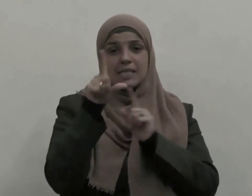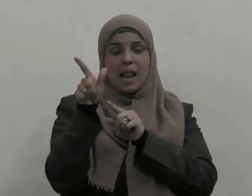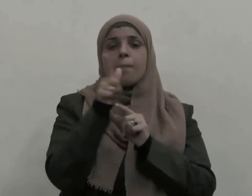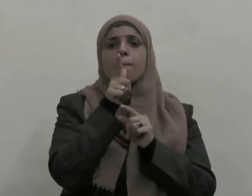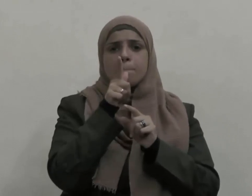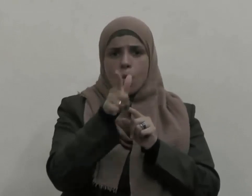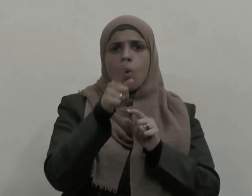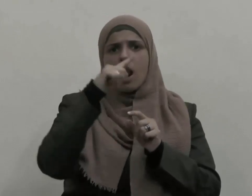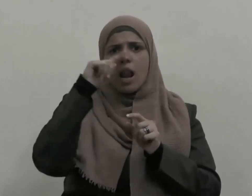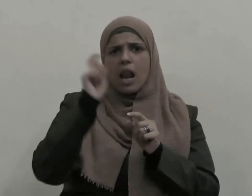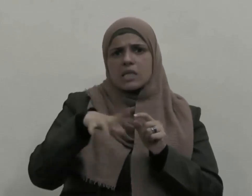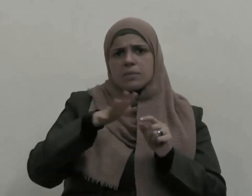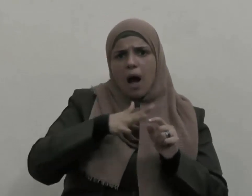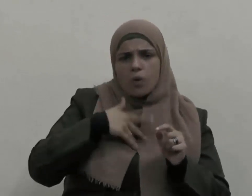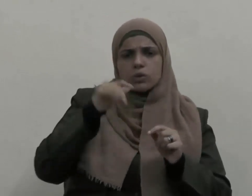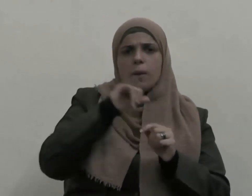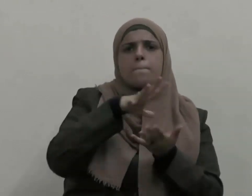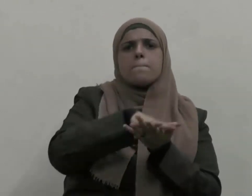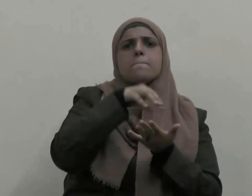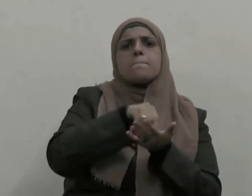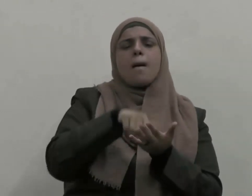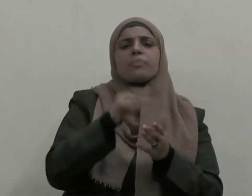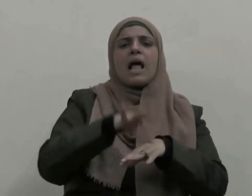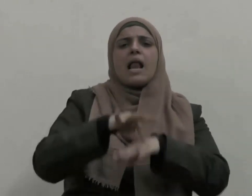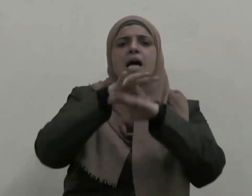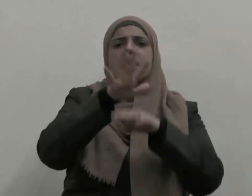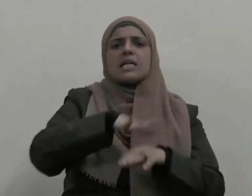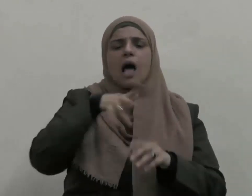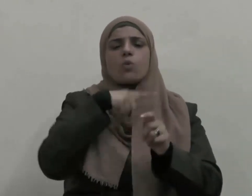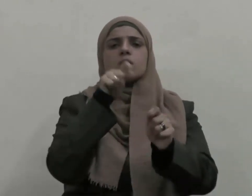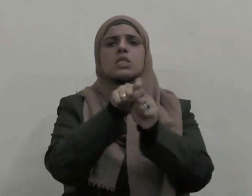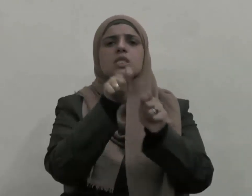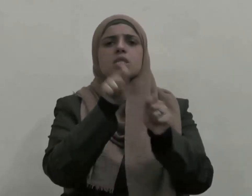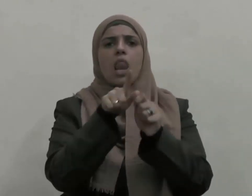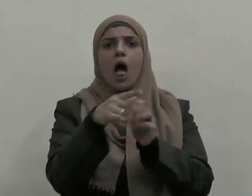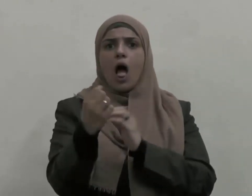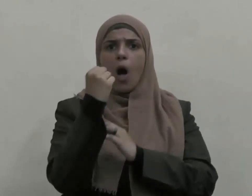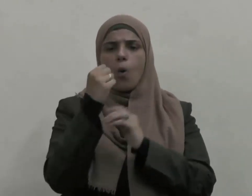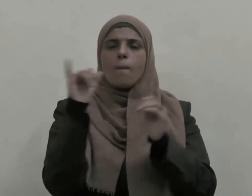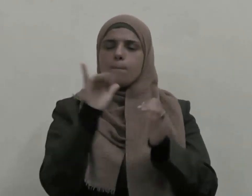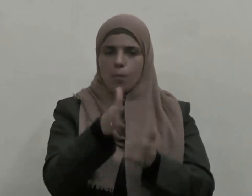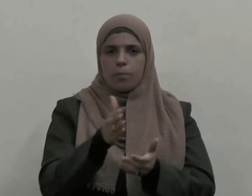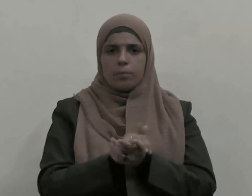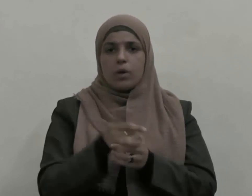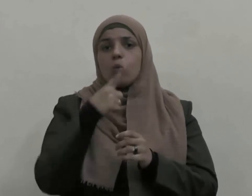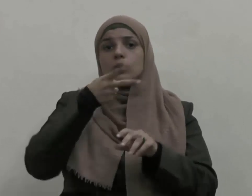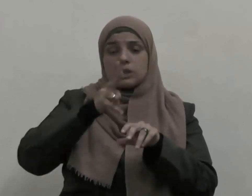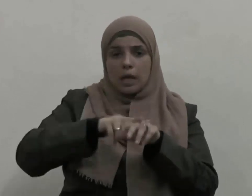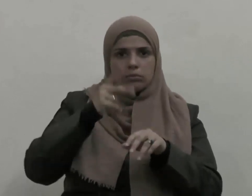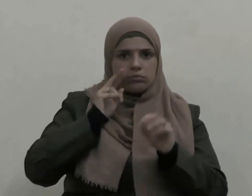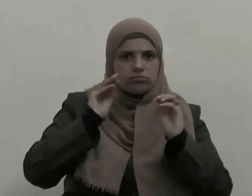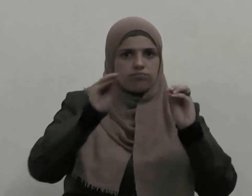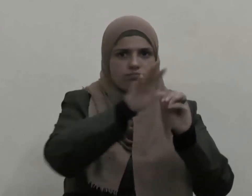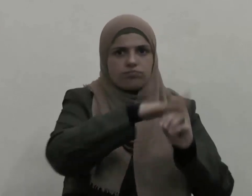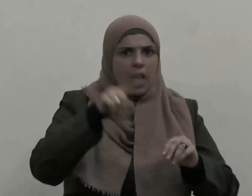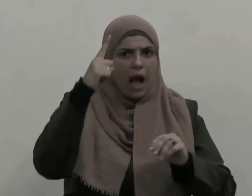المبدأ الإنساني والإصلاحي القويم ولترسي قواعد الحفاظ على